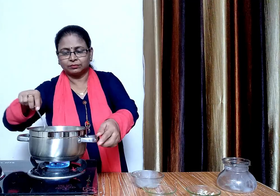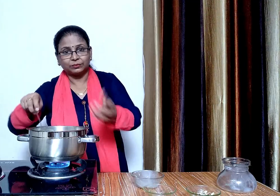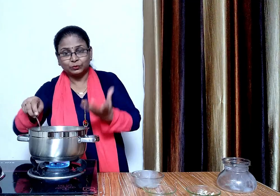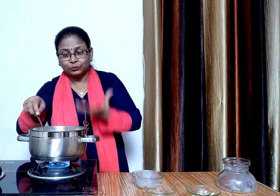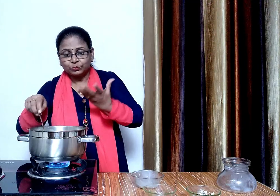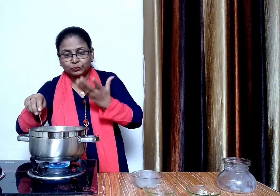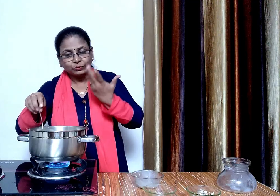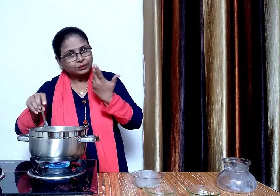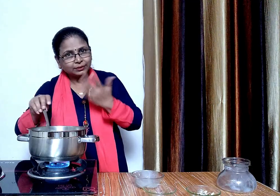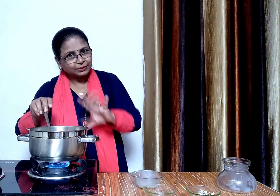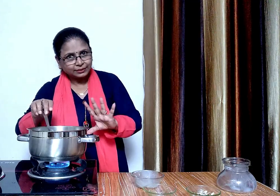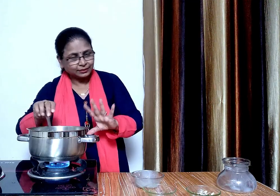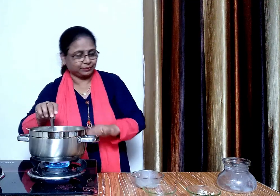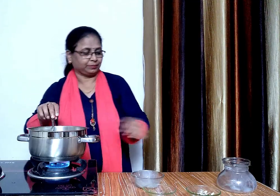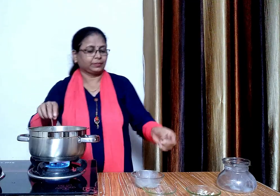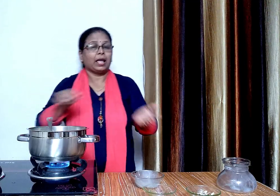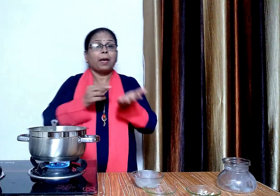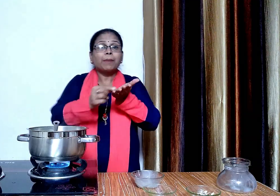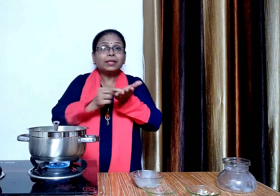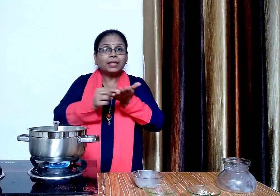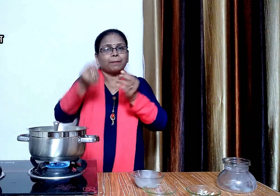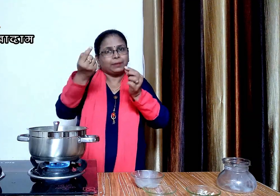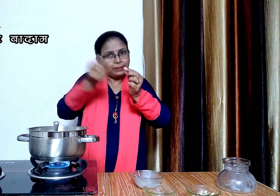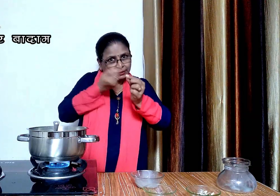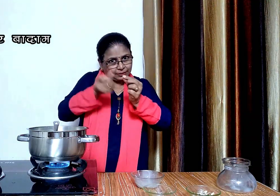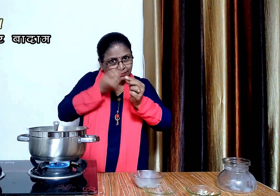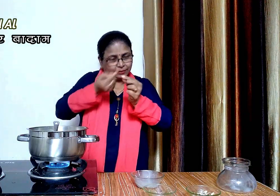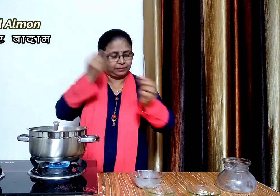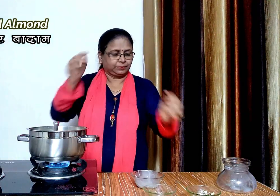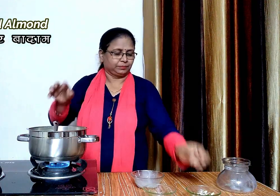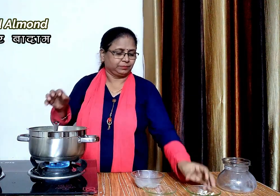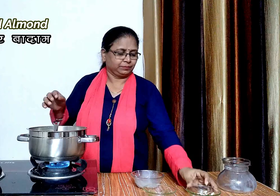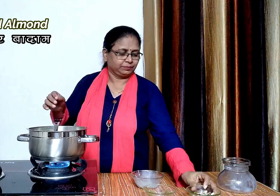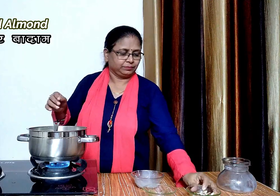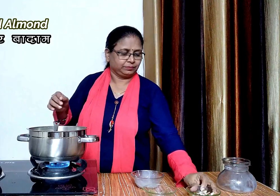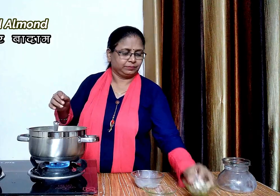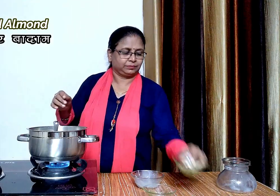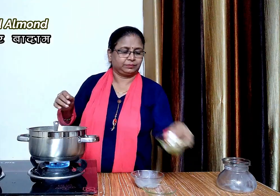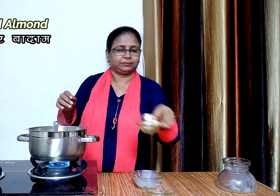देखिये अच्छे से उबल चुका है अब हम इसमें कुछ कटे हुए बादाम डालकर मिला लेंगे